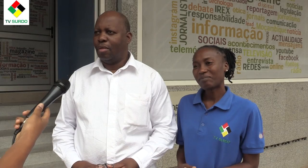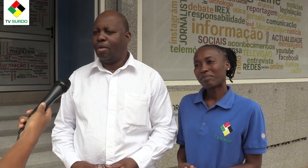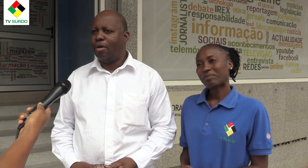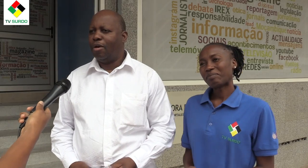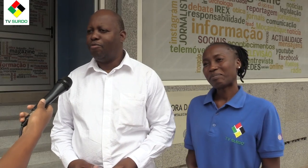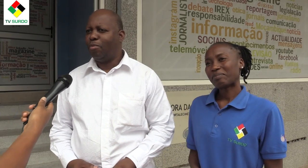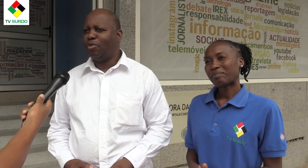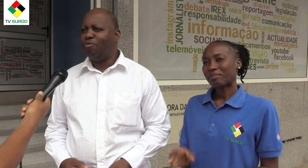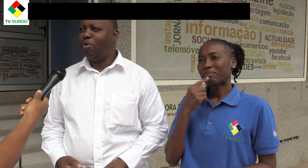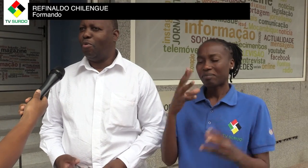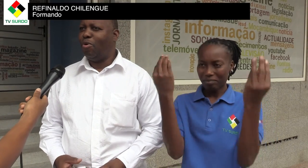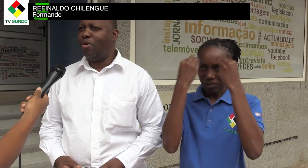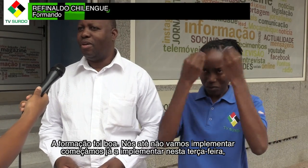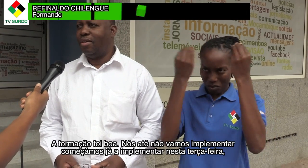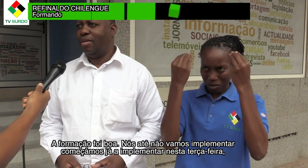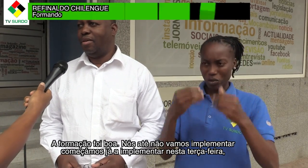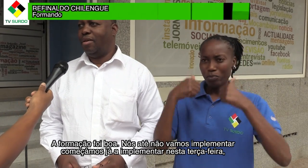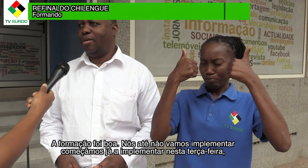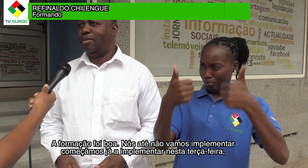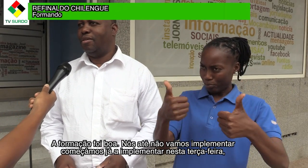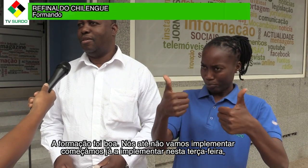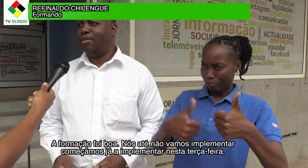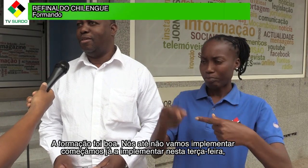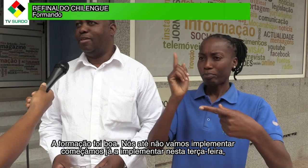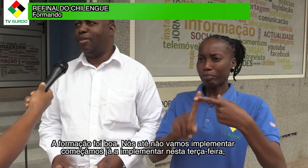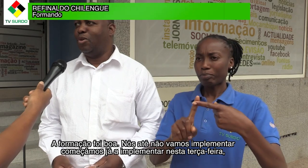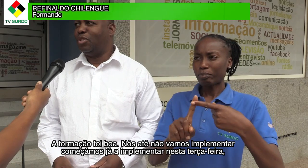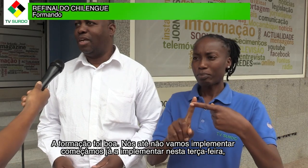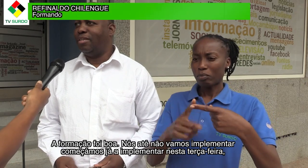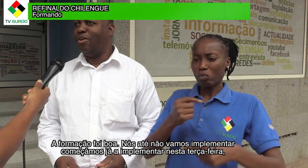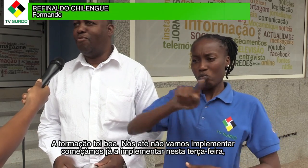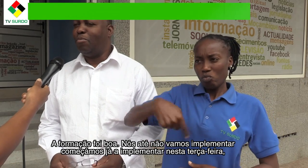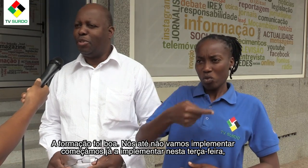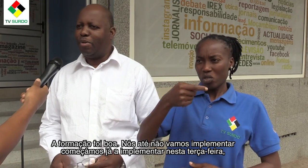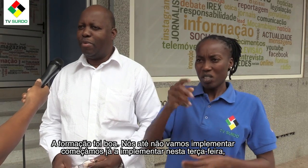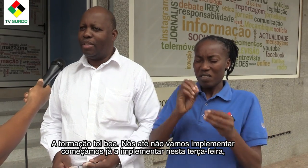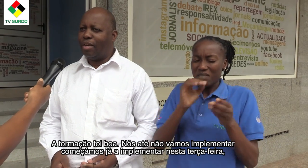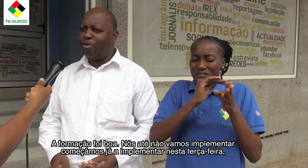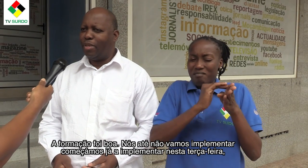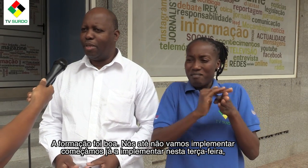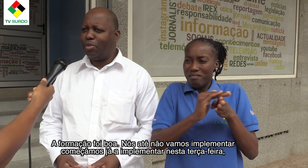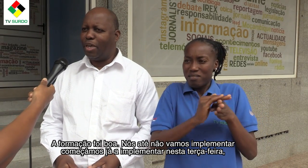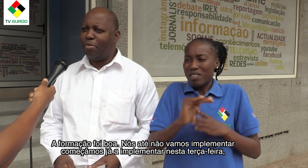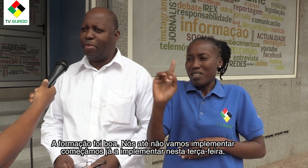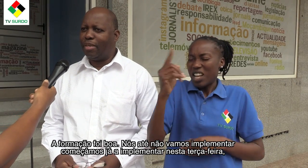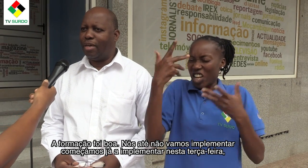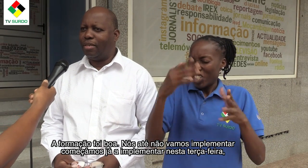A formação foi boa e nós já não vamos implementar, começamos a implementar